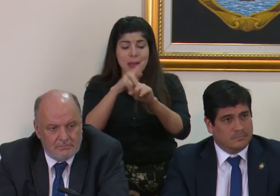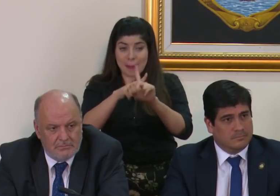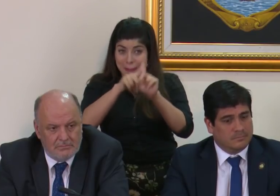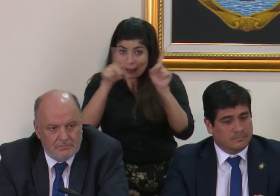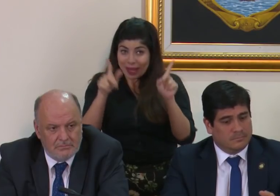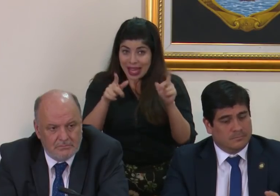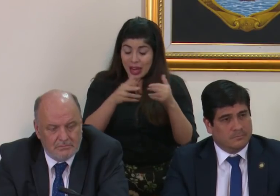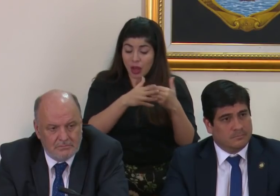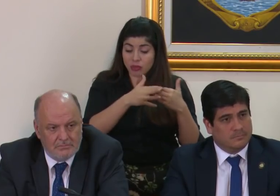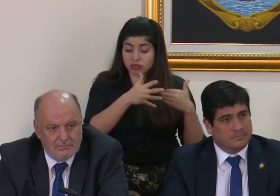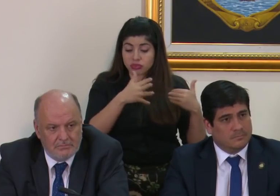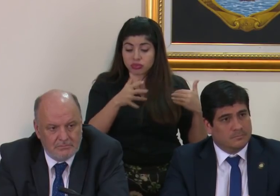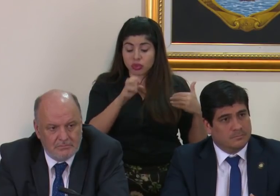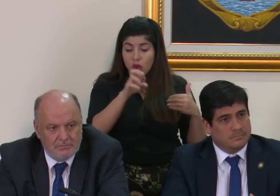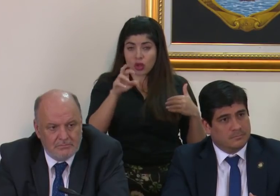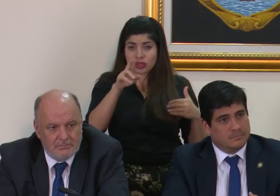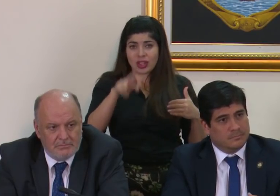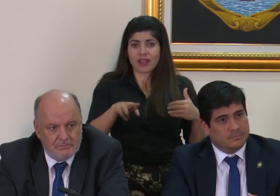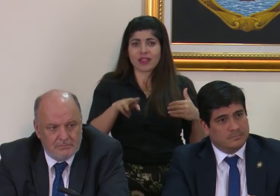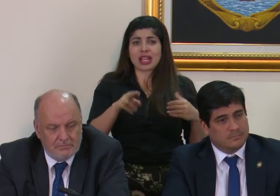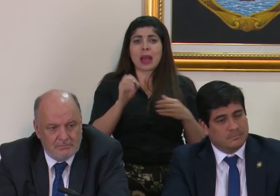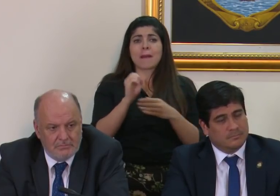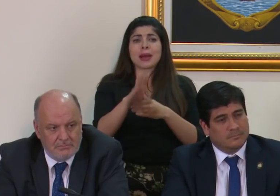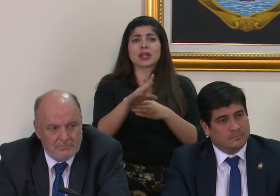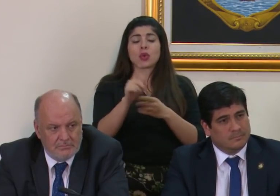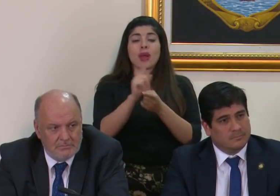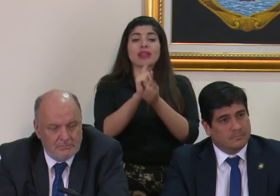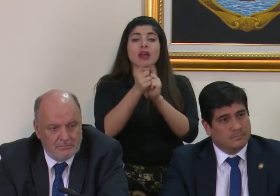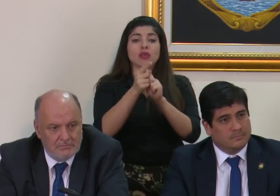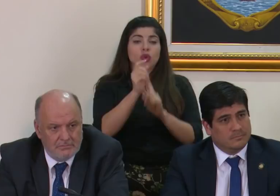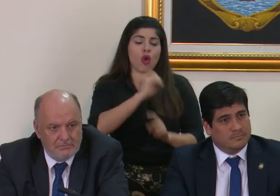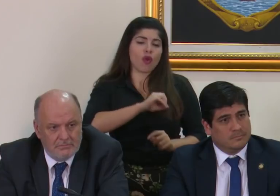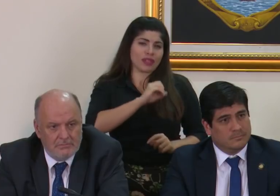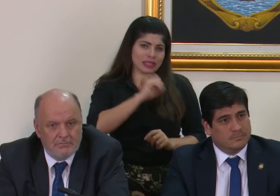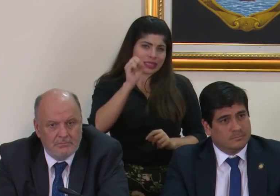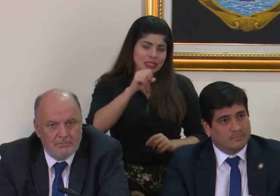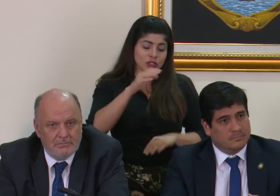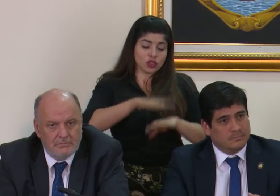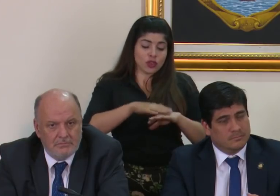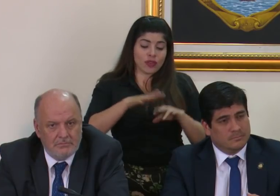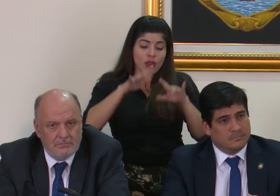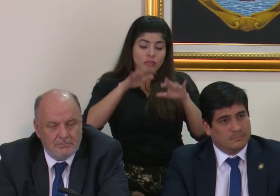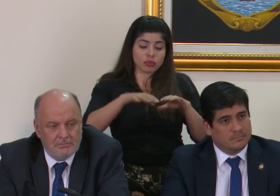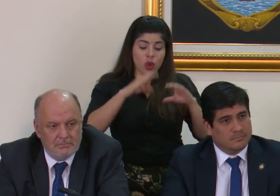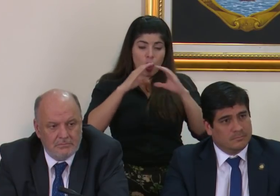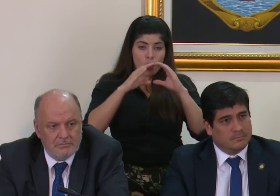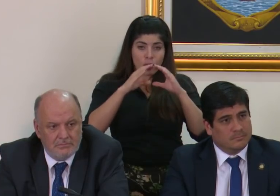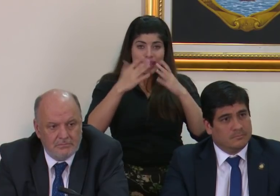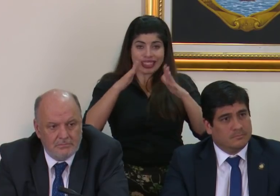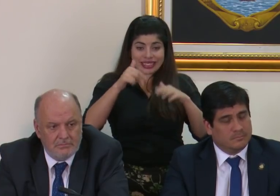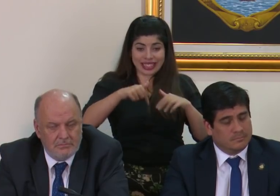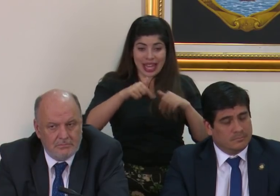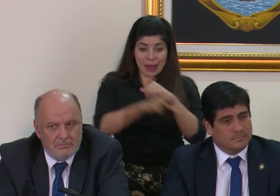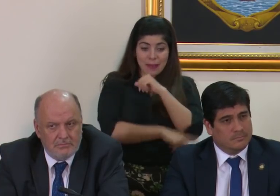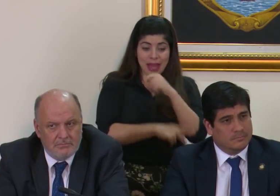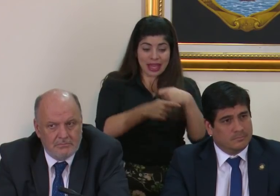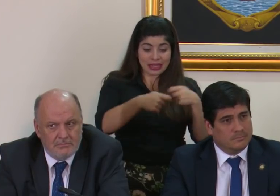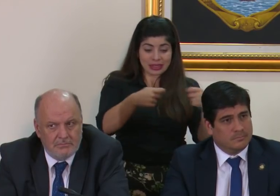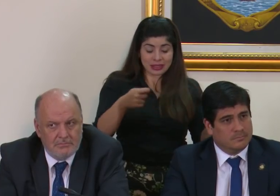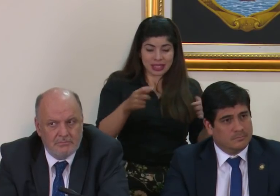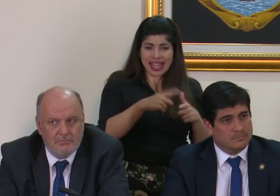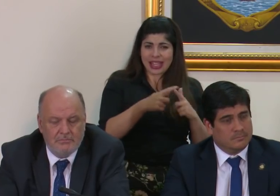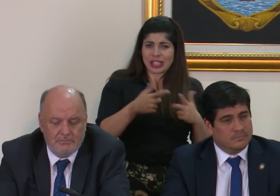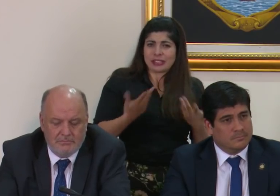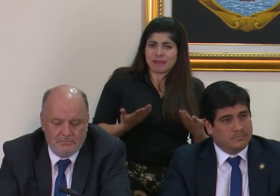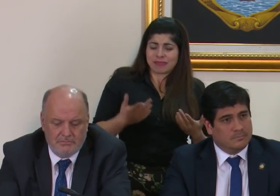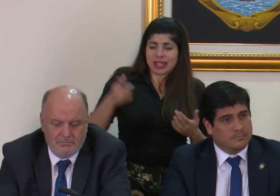embargo lo que Costa Rica envió fue una traducción oficial si es cierto del comunicado que se había distribuido acá en el país lo cierto del caso es